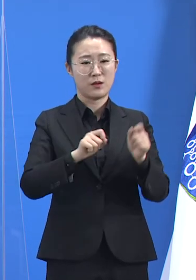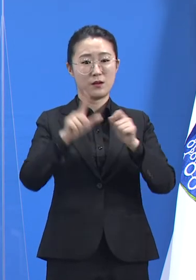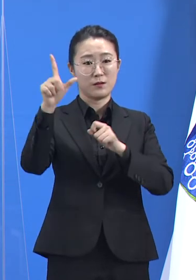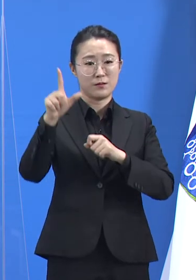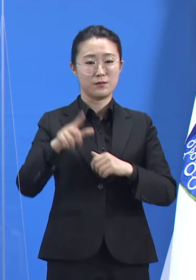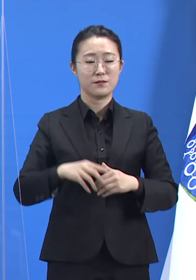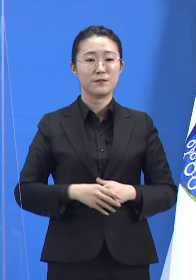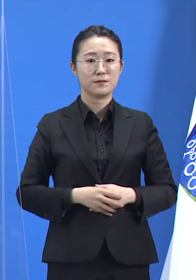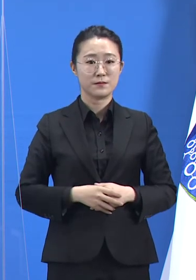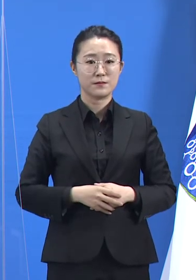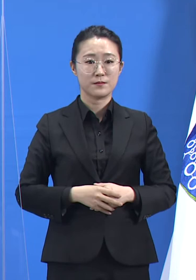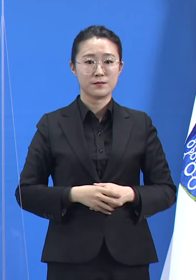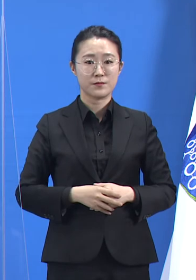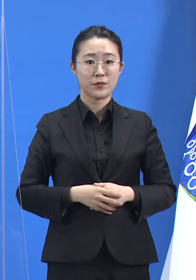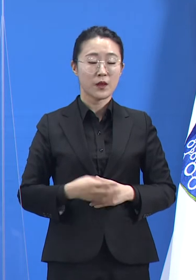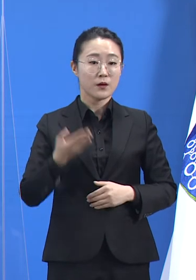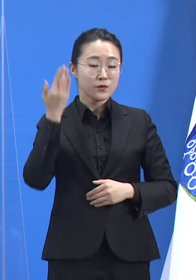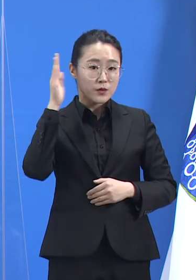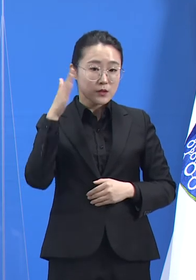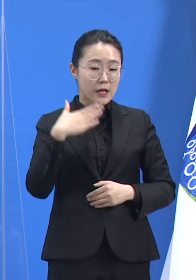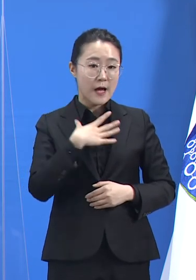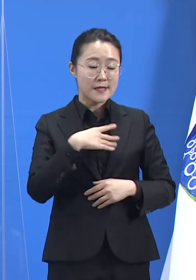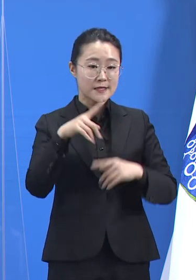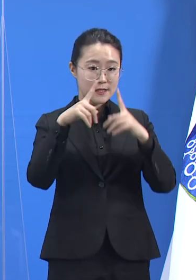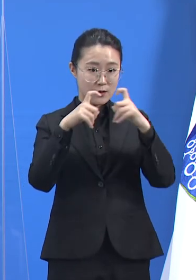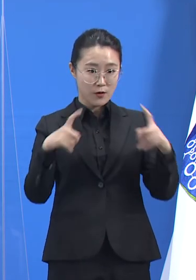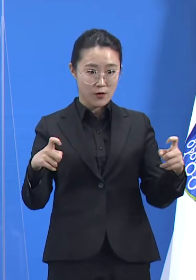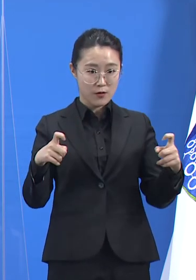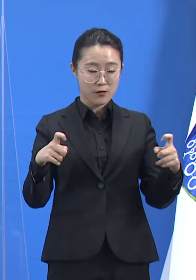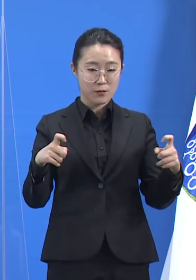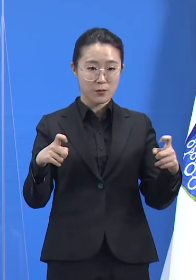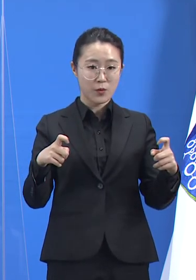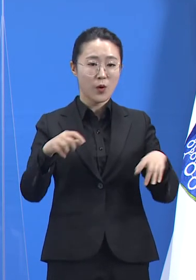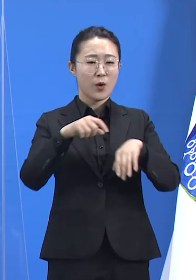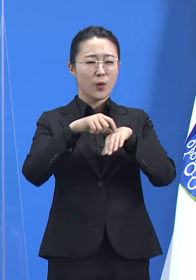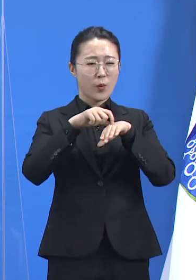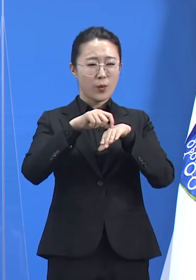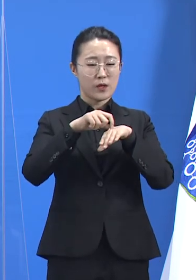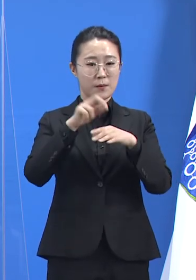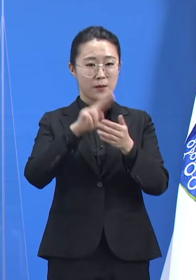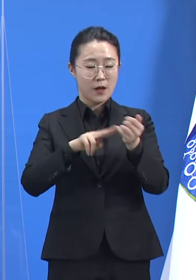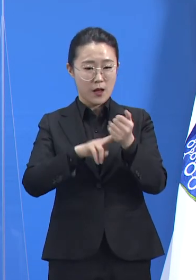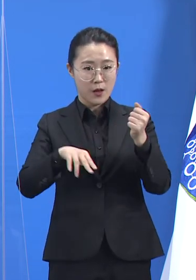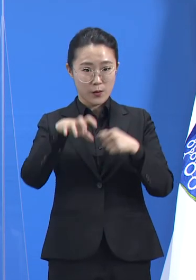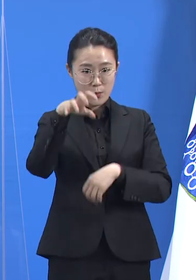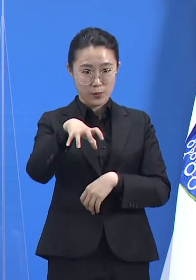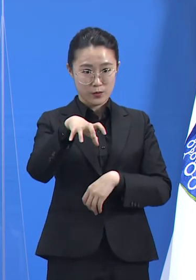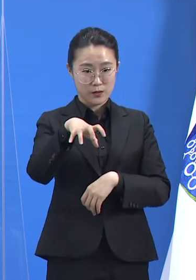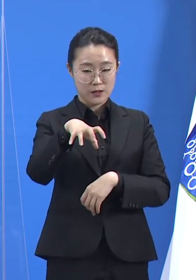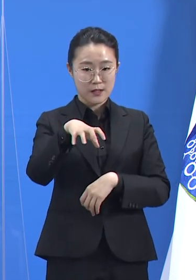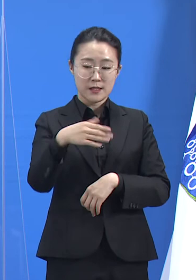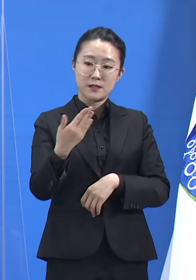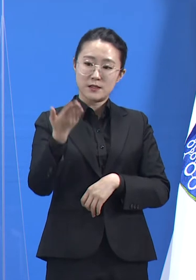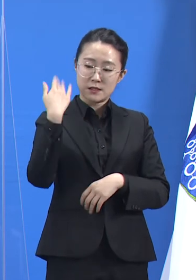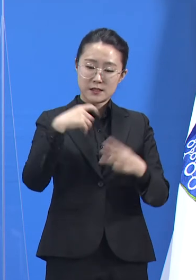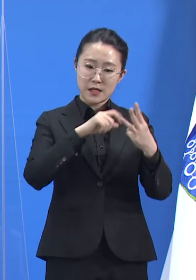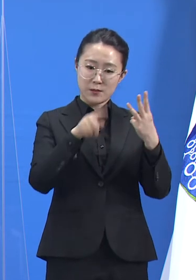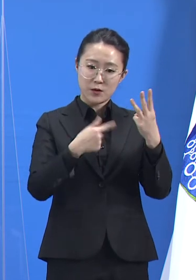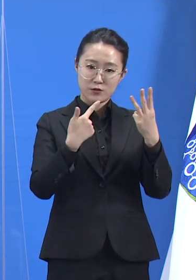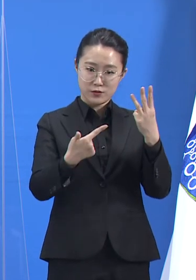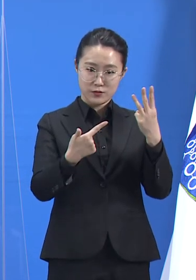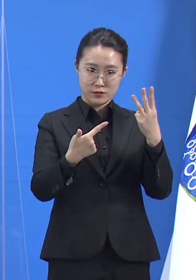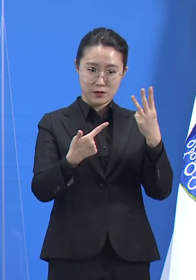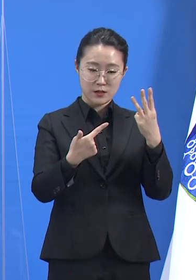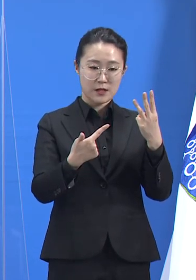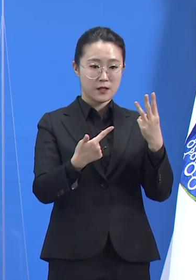최근에는 안성시 소재 축산물 공판장에서 지난 6일 4명의 최초 확진 판정을 받은